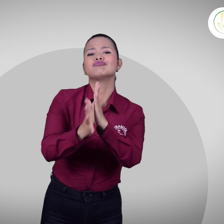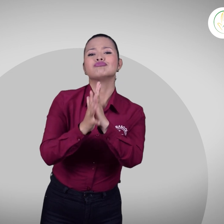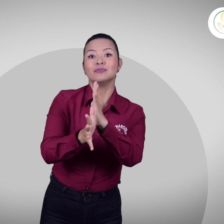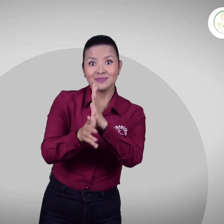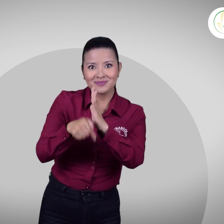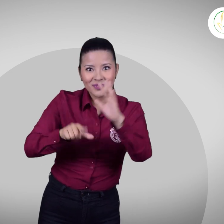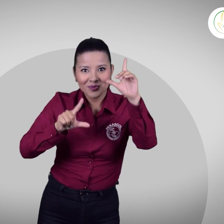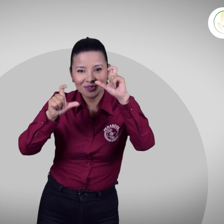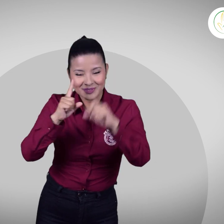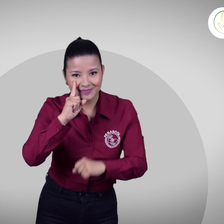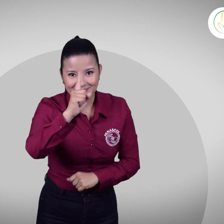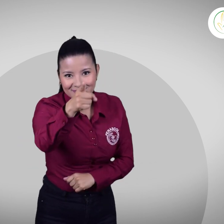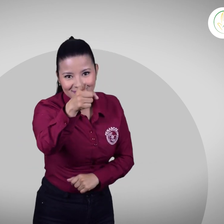Vean imágenes a continuación.